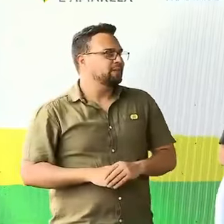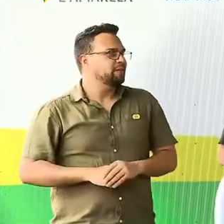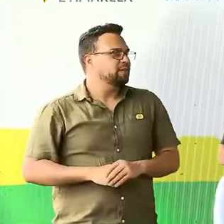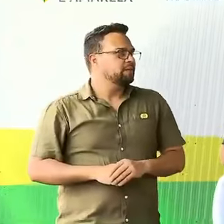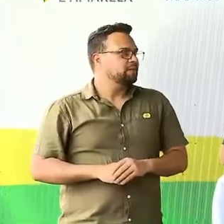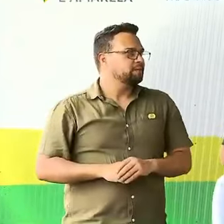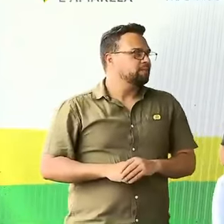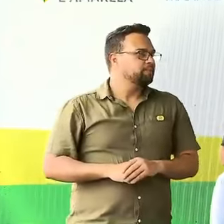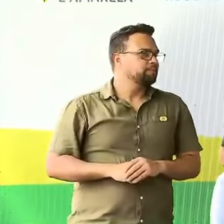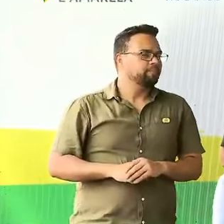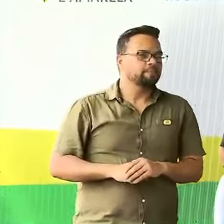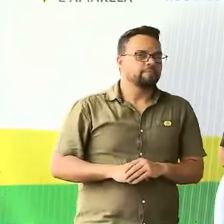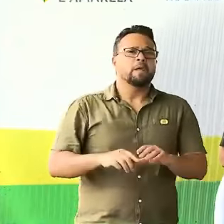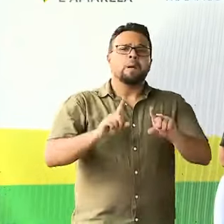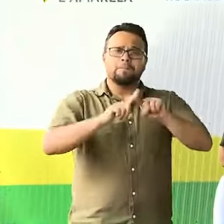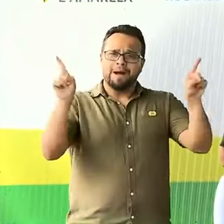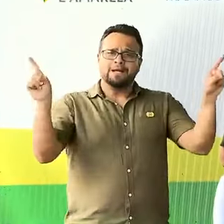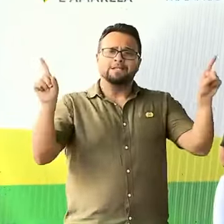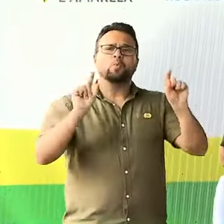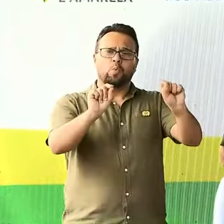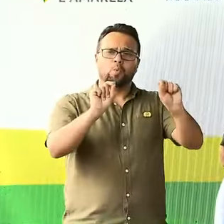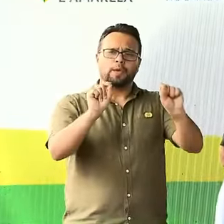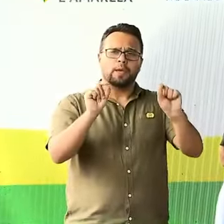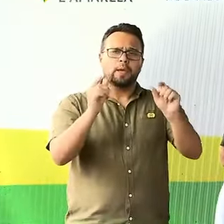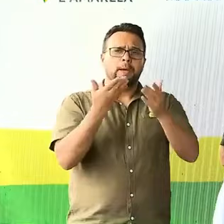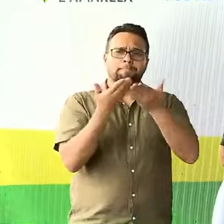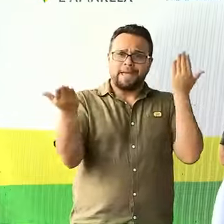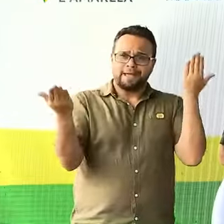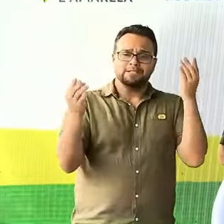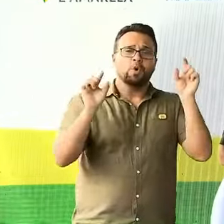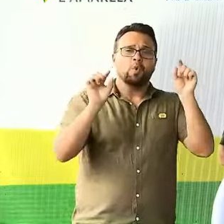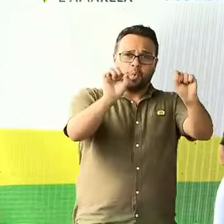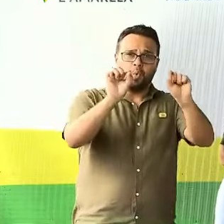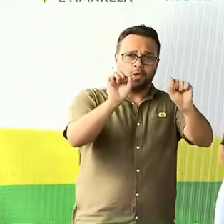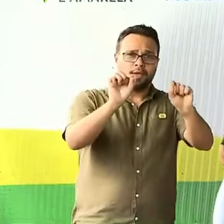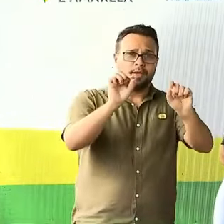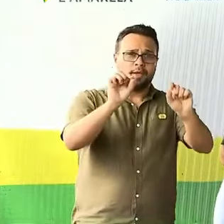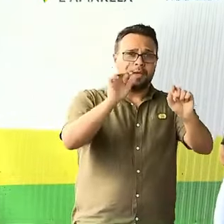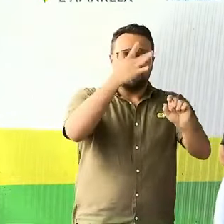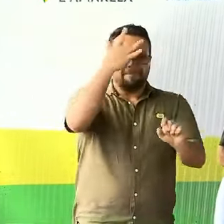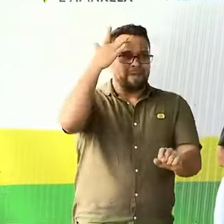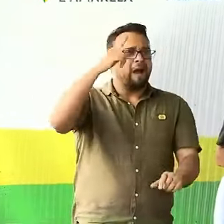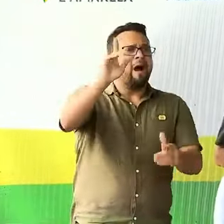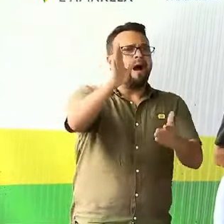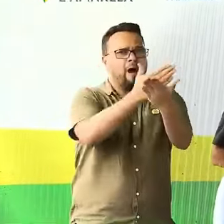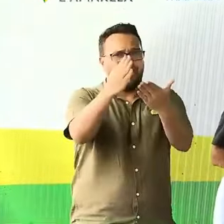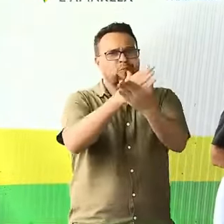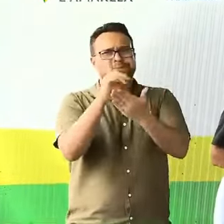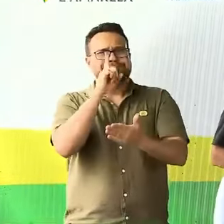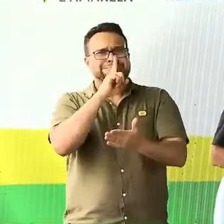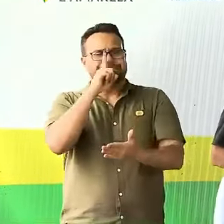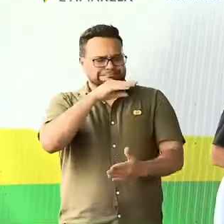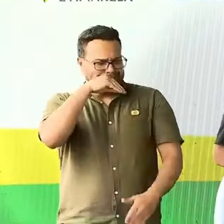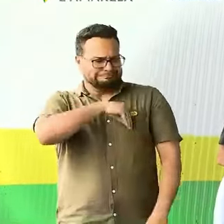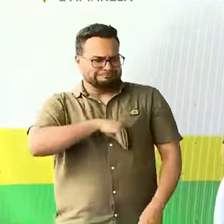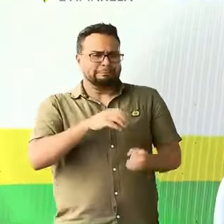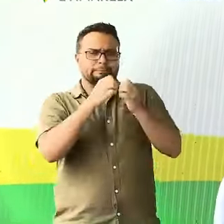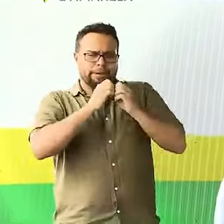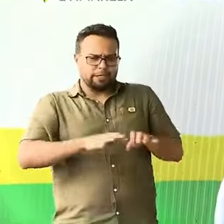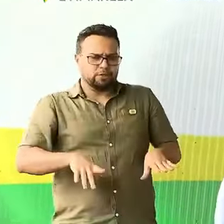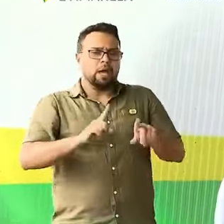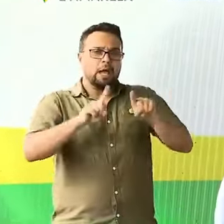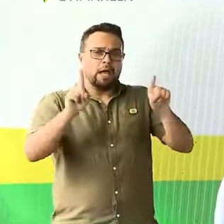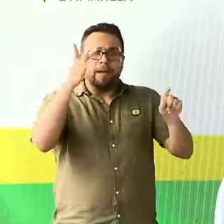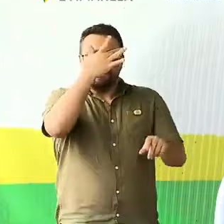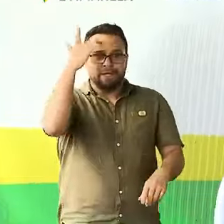A grande queda na renda de vocês, em grande parte, eram pessoas